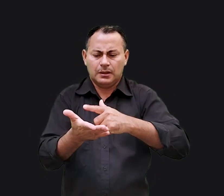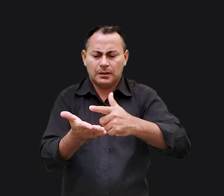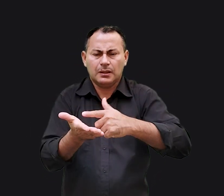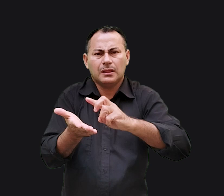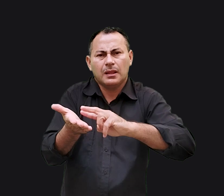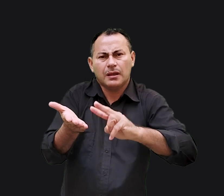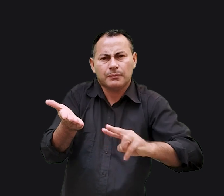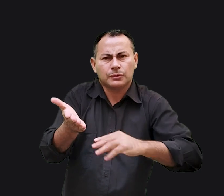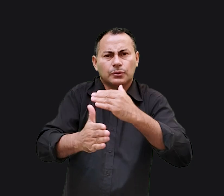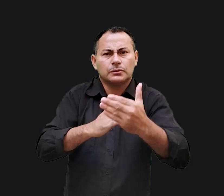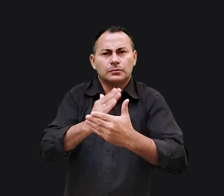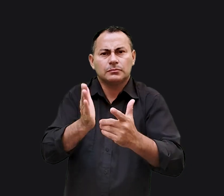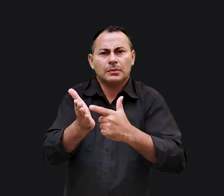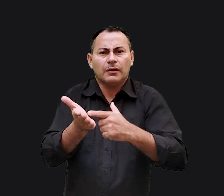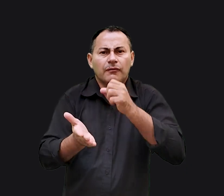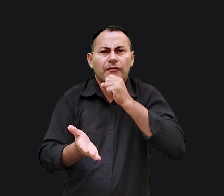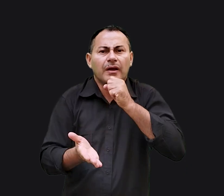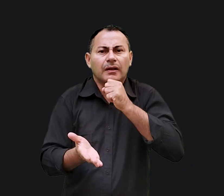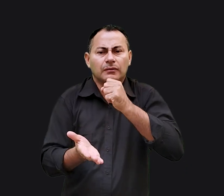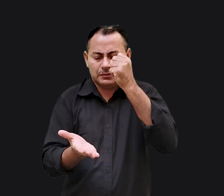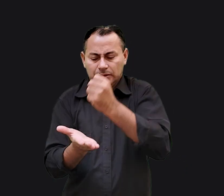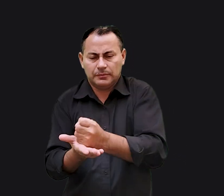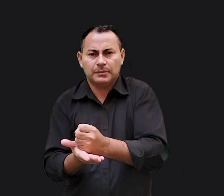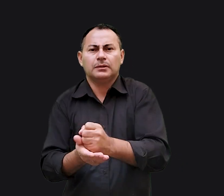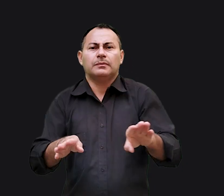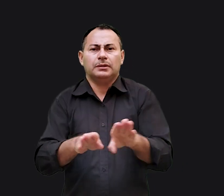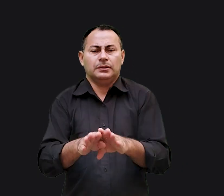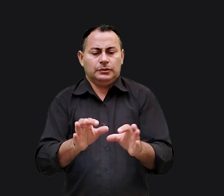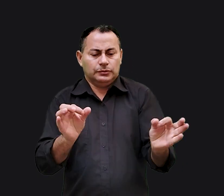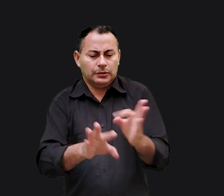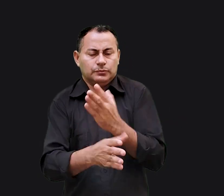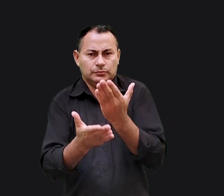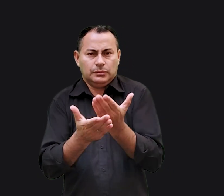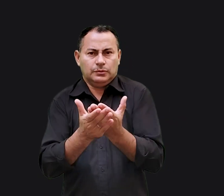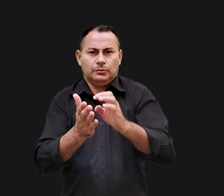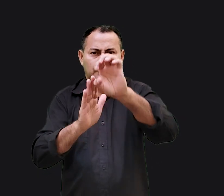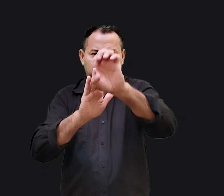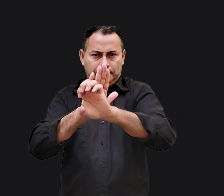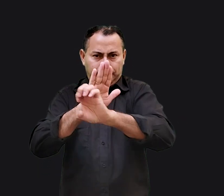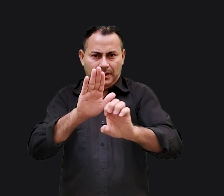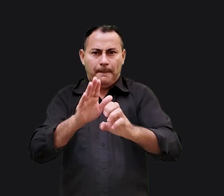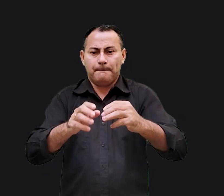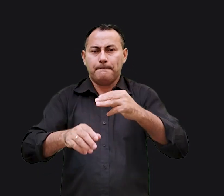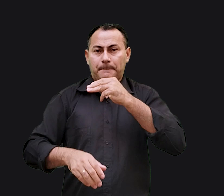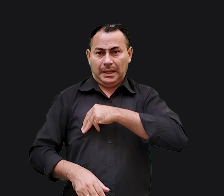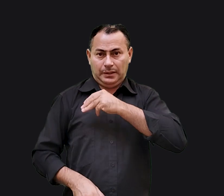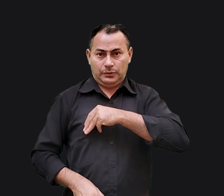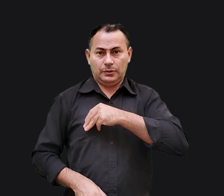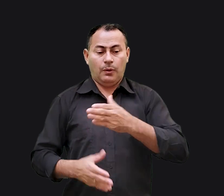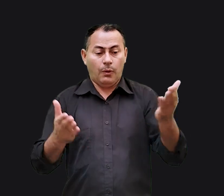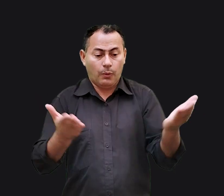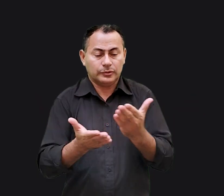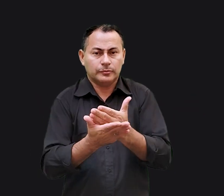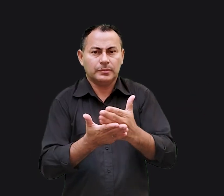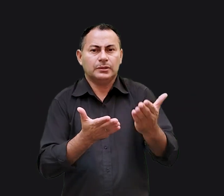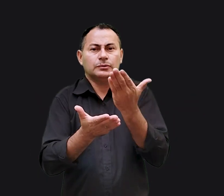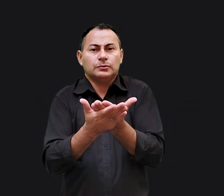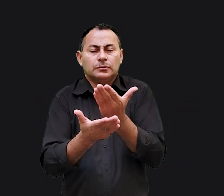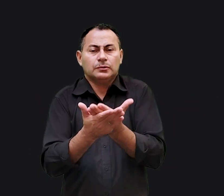vimos todos os livros do Velho Testamento, também já terminamos o estudo do Evangelho de Mateus e no programa de hoje iniciaremos o estudo do